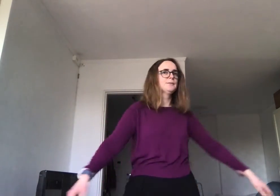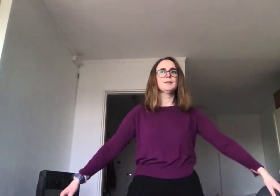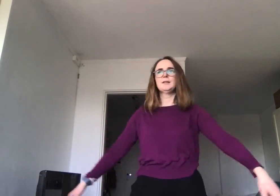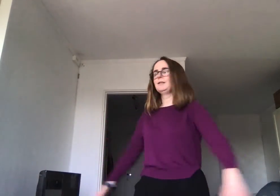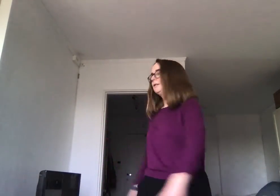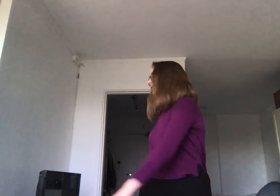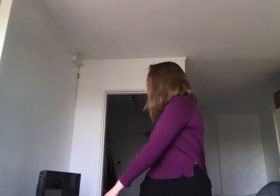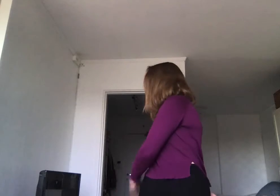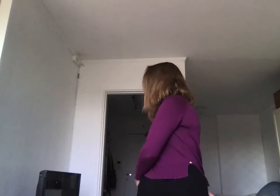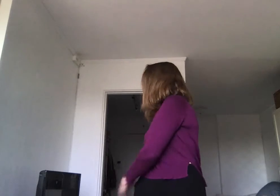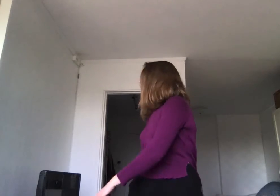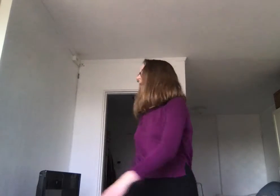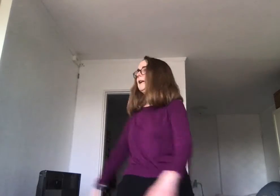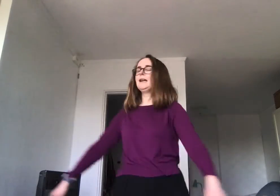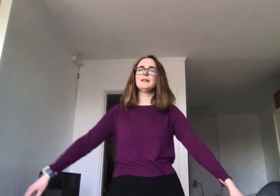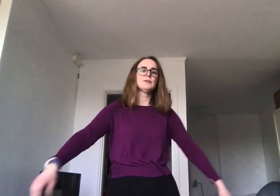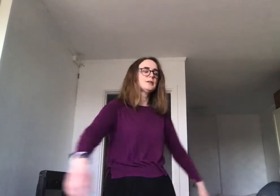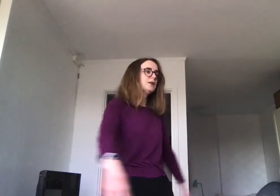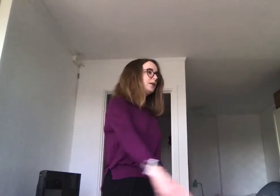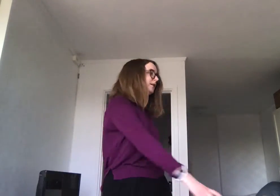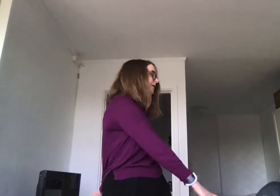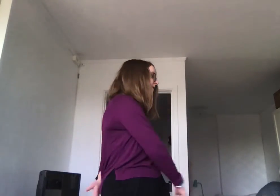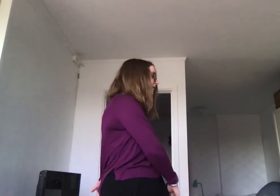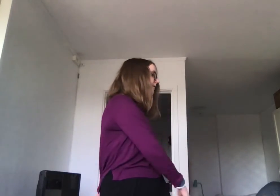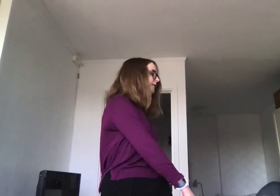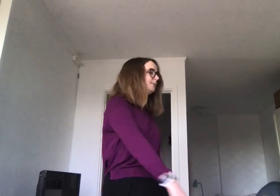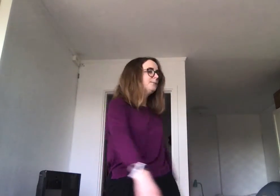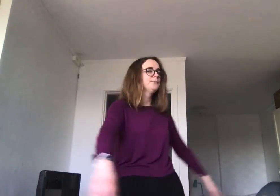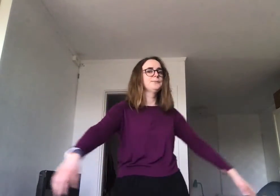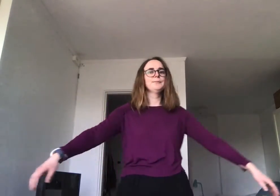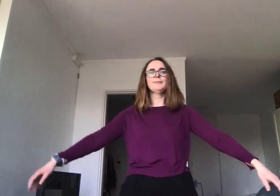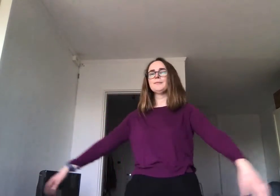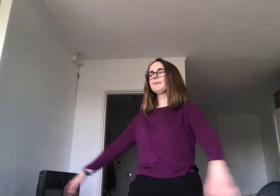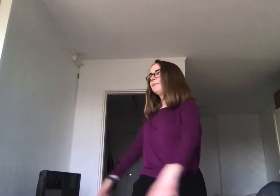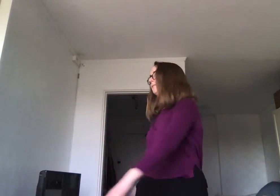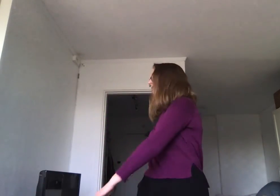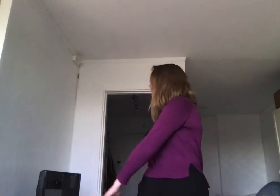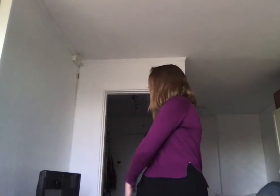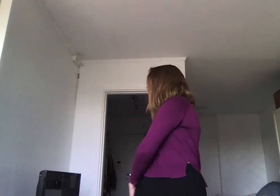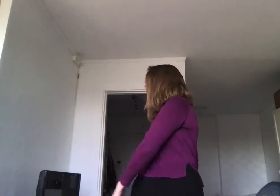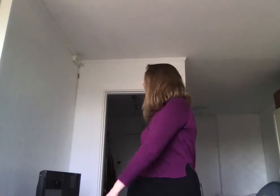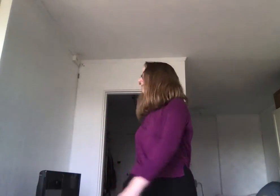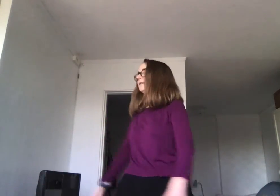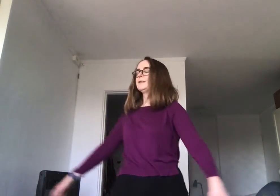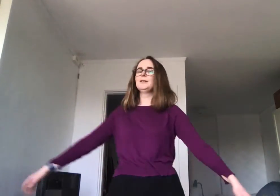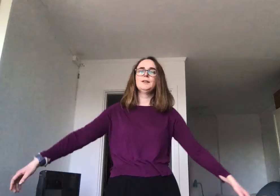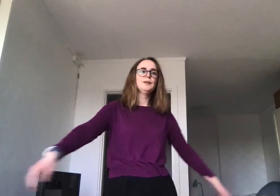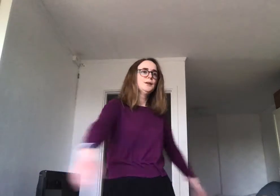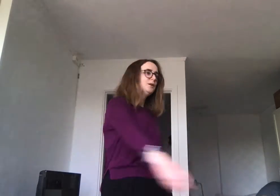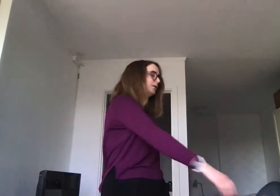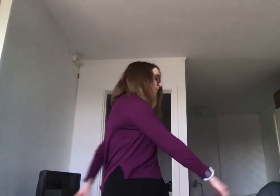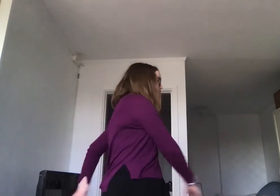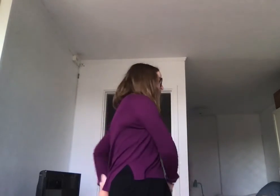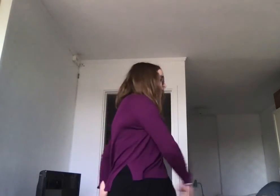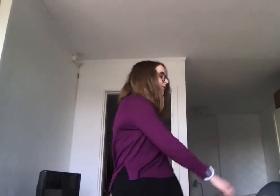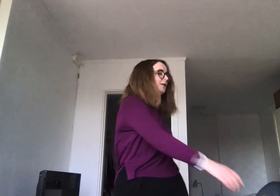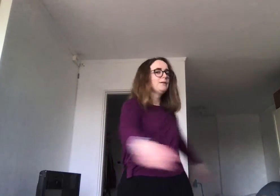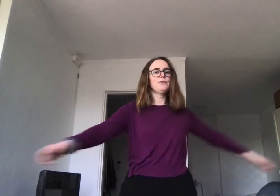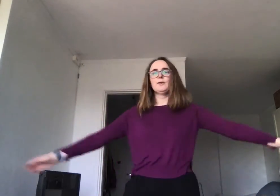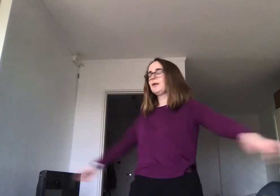Så kan vi starte helt sånn sakte i starten, og så kan vi få ta